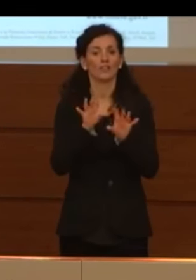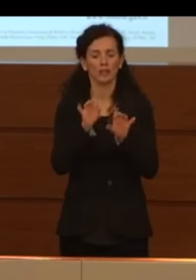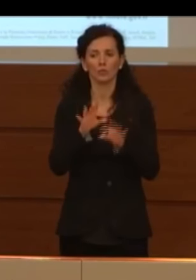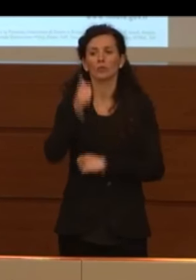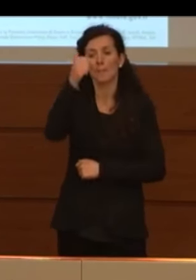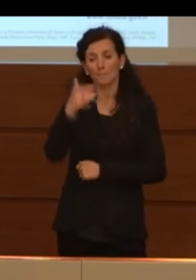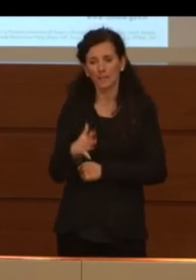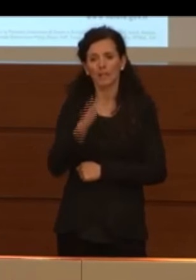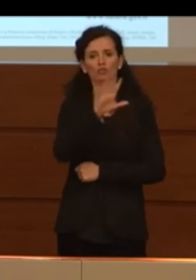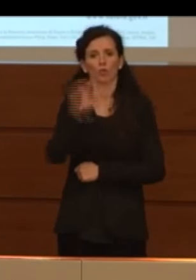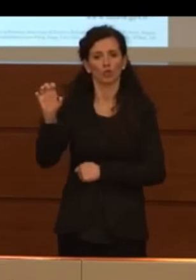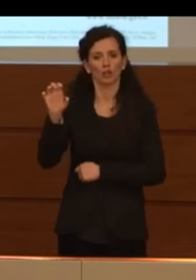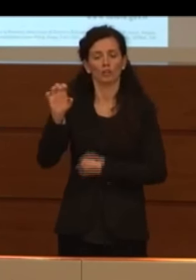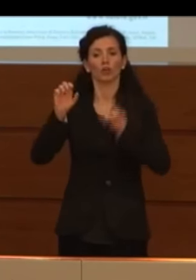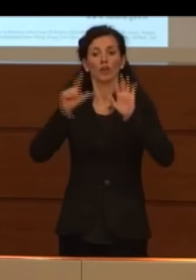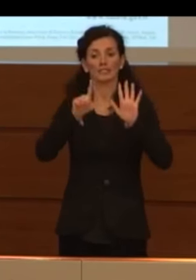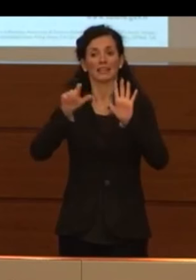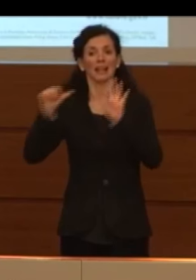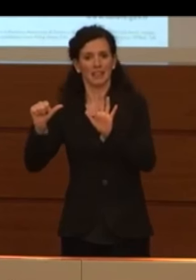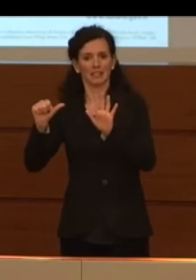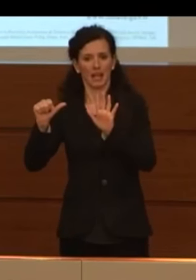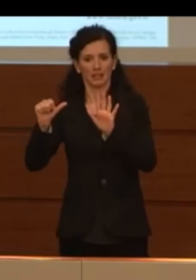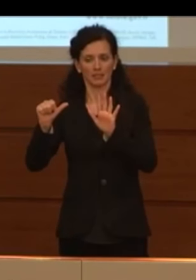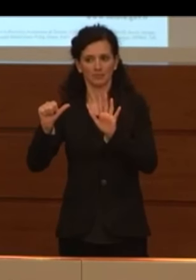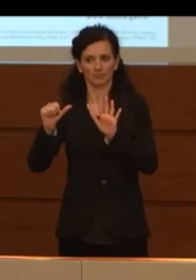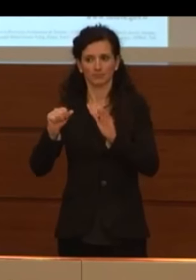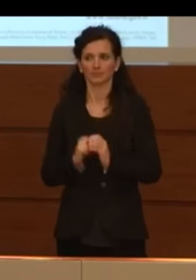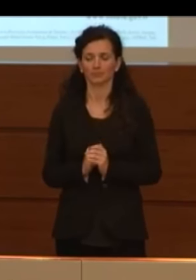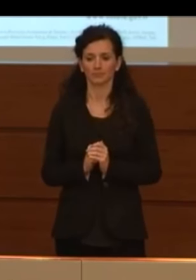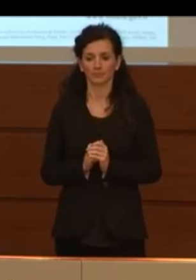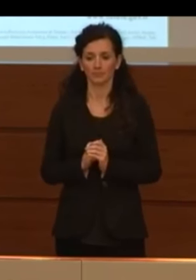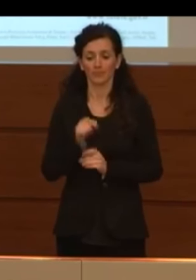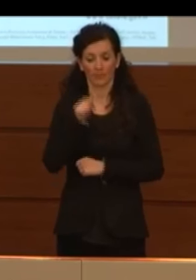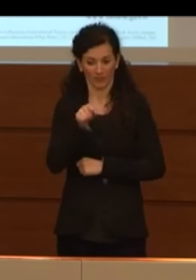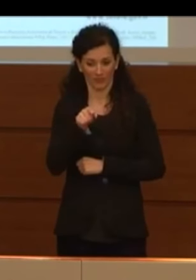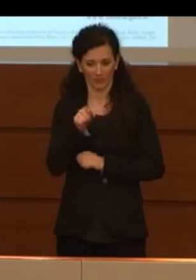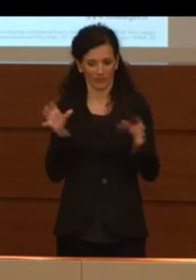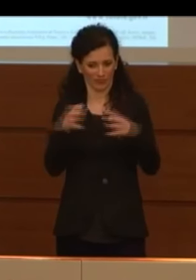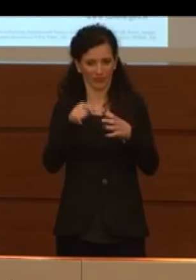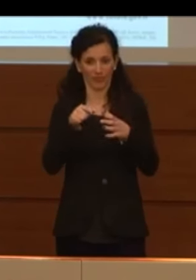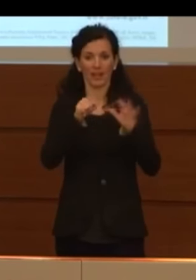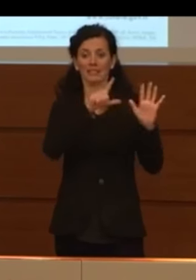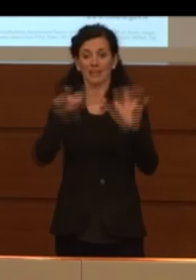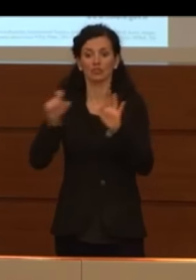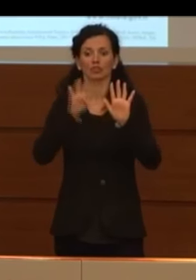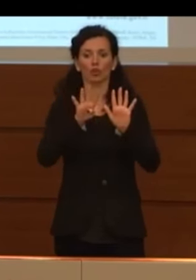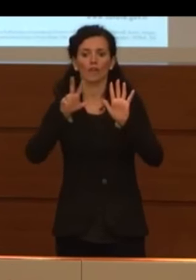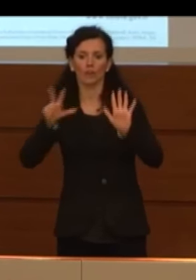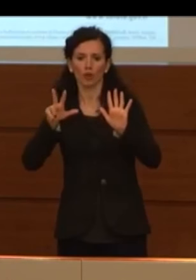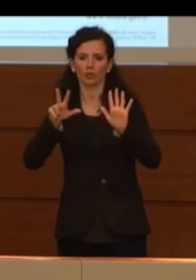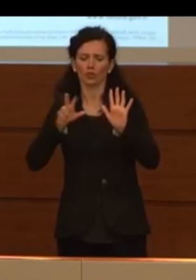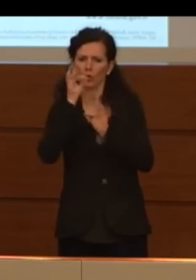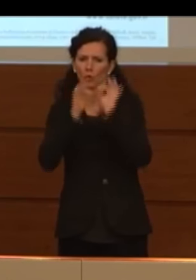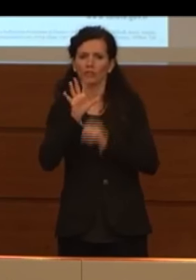.577. Di queste 798 pari al 51